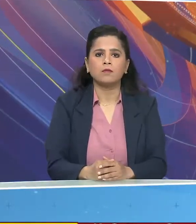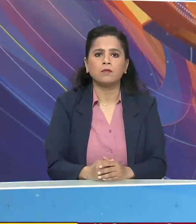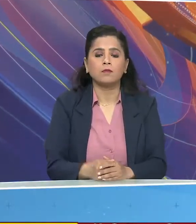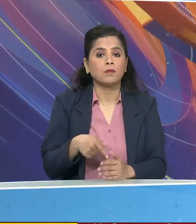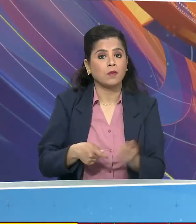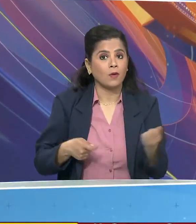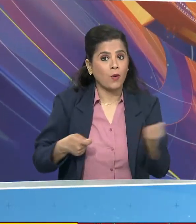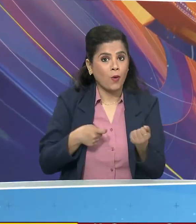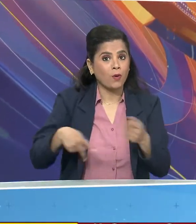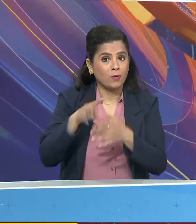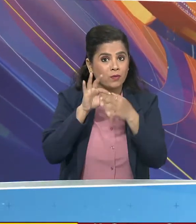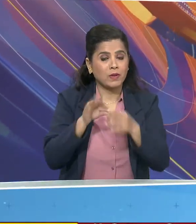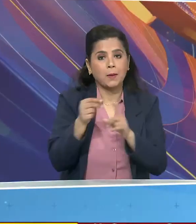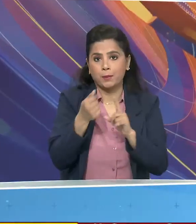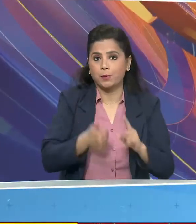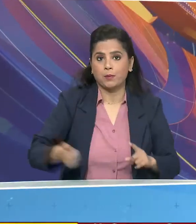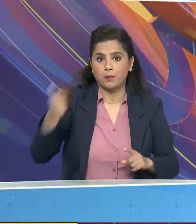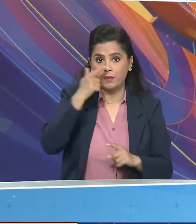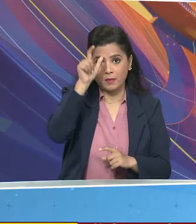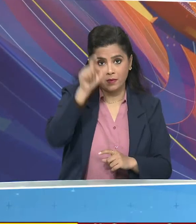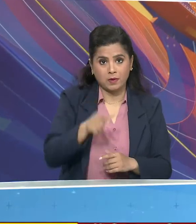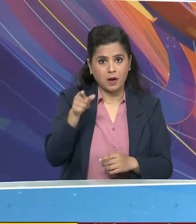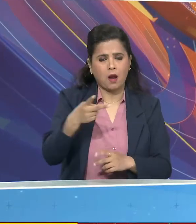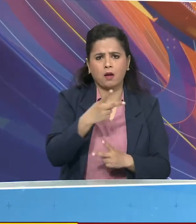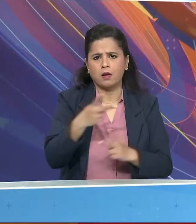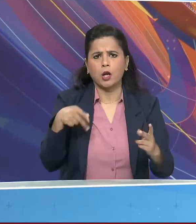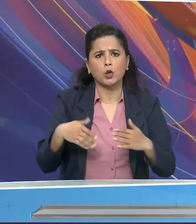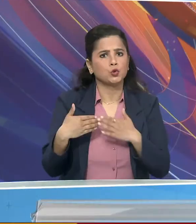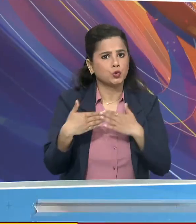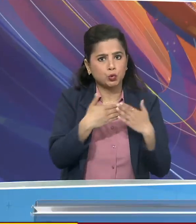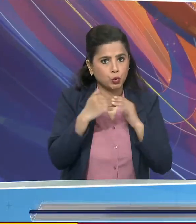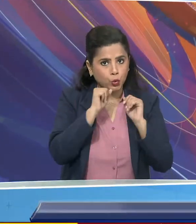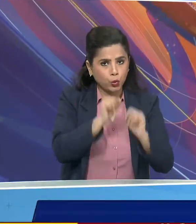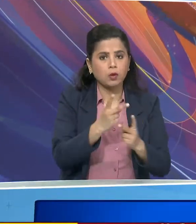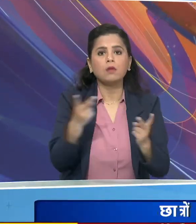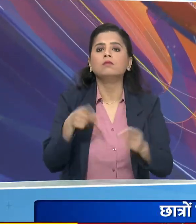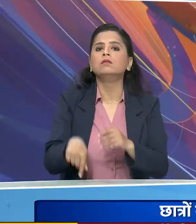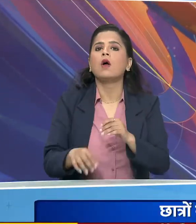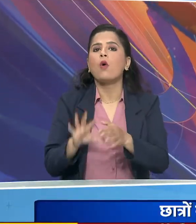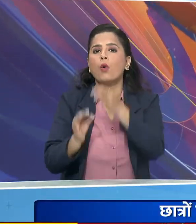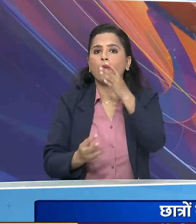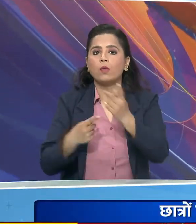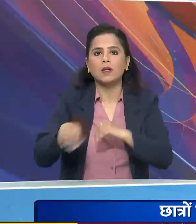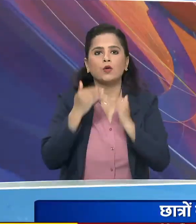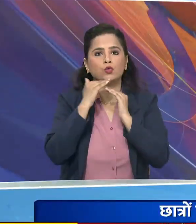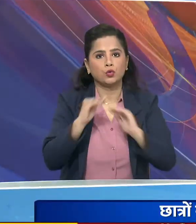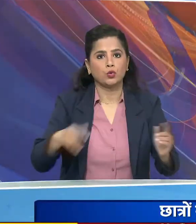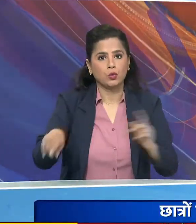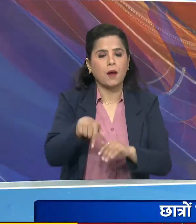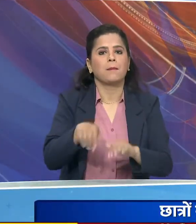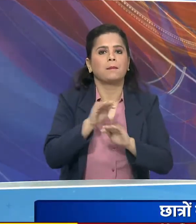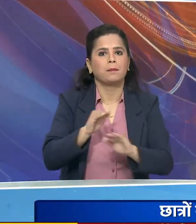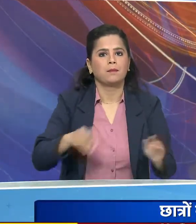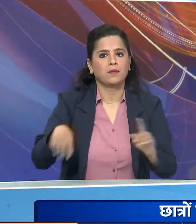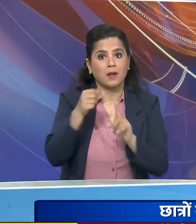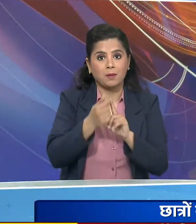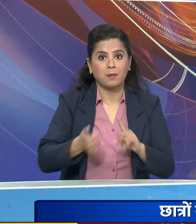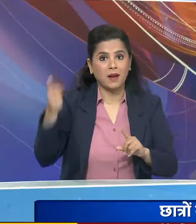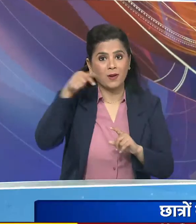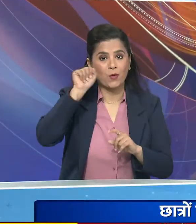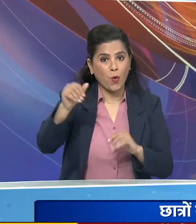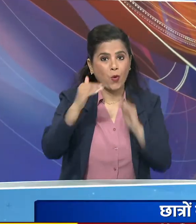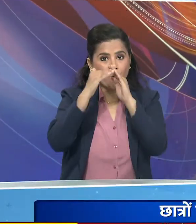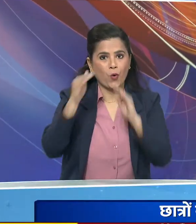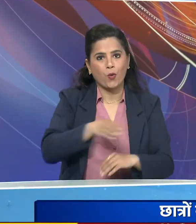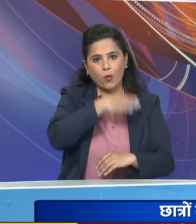होली के अफसर पर राश्पती द्रौपती मुर्मू को अलग-अलग स्कूलों और संगटनों के च्छात्रों ने राश्पती भवन में आकर